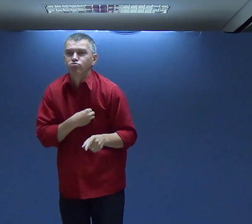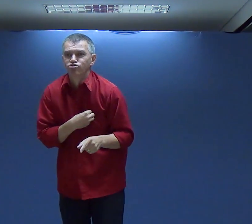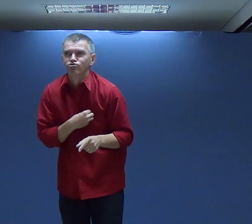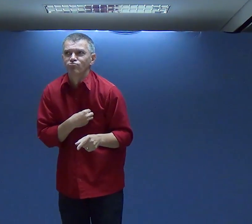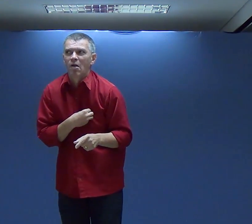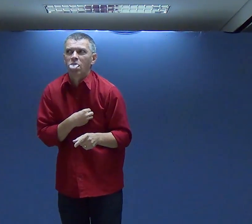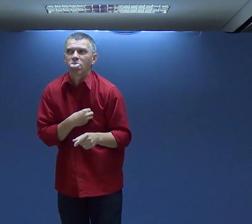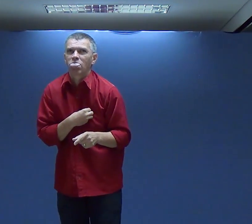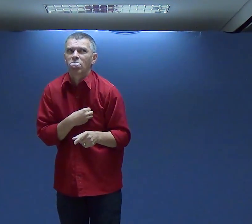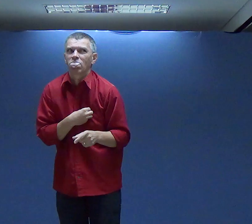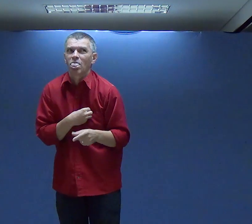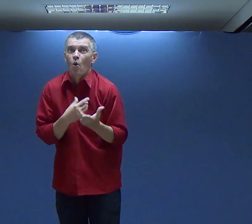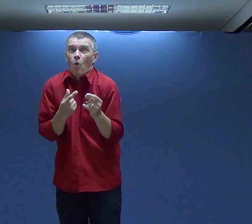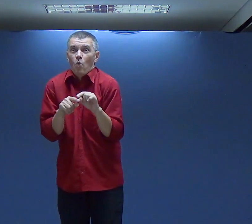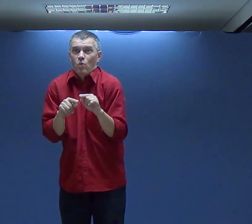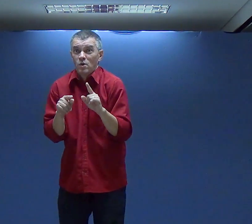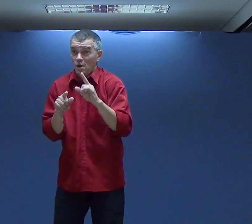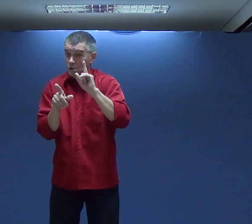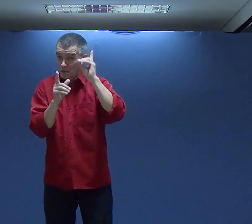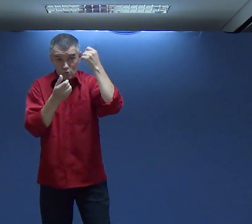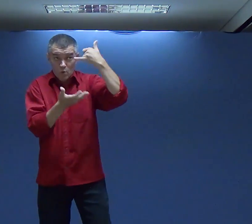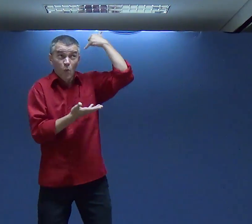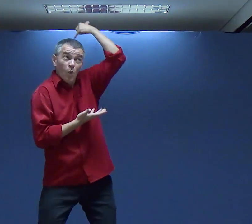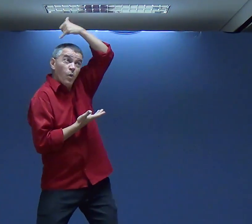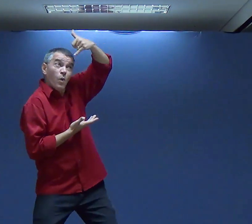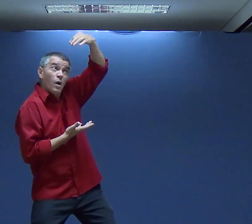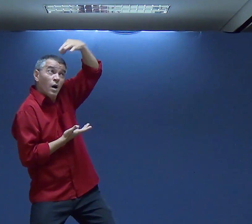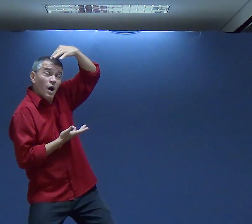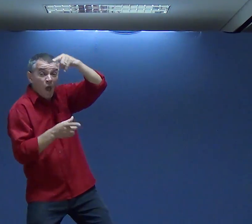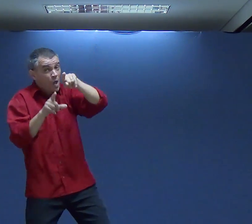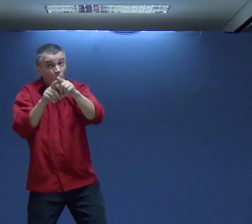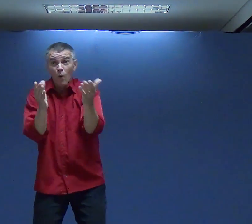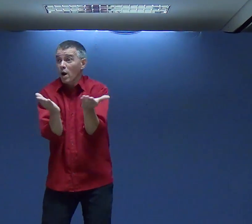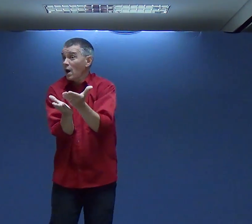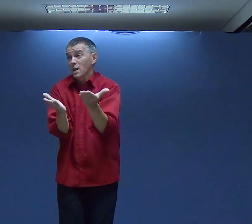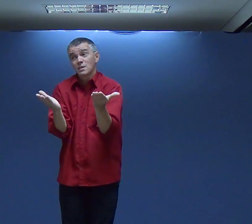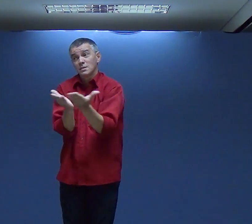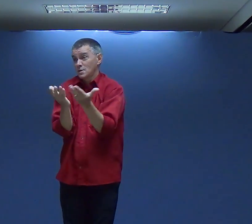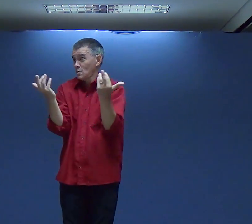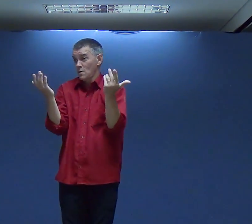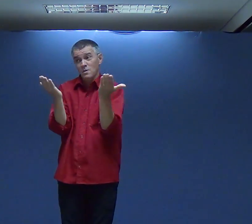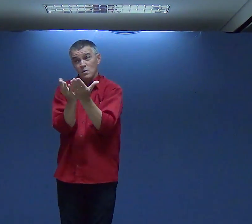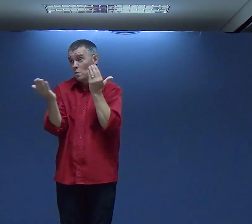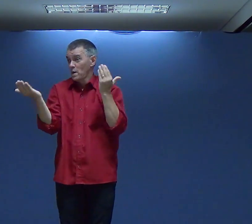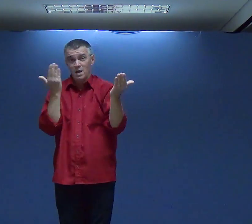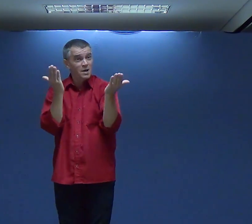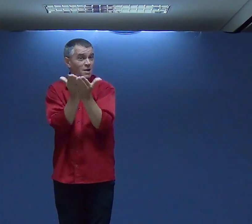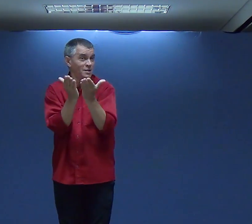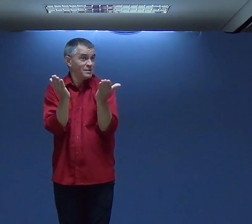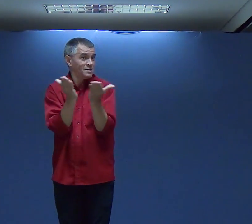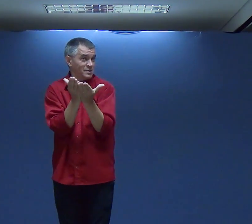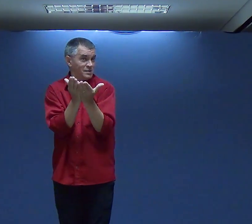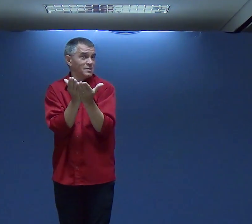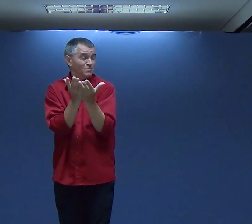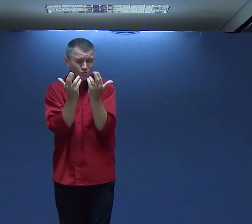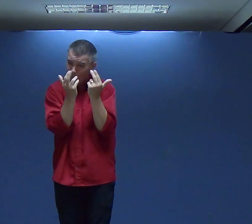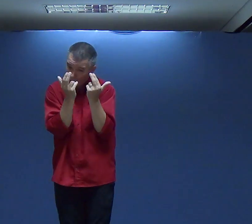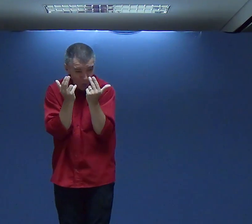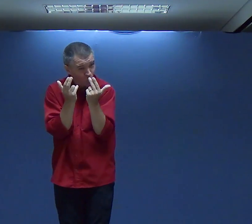Sabe Dando um lado Para certas coisas Se envolvendo Igual você Você é